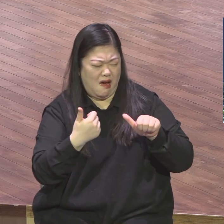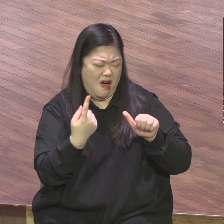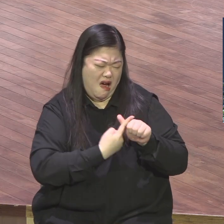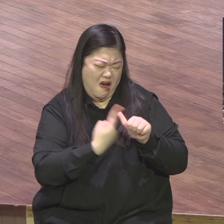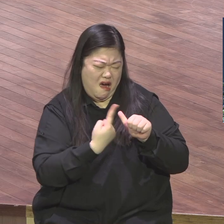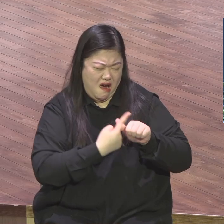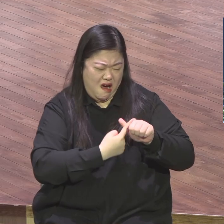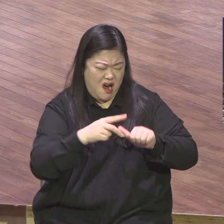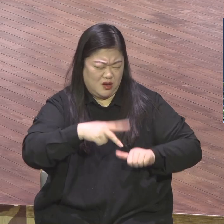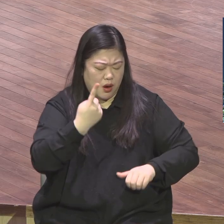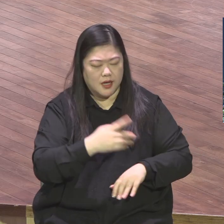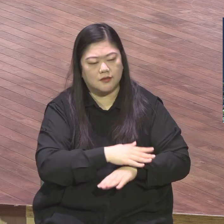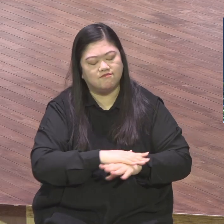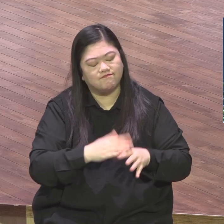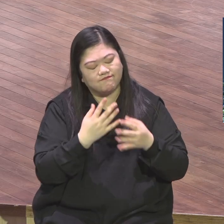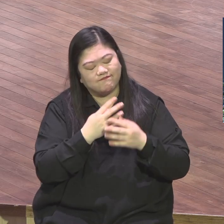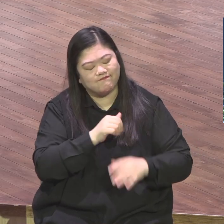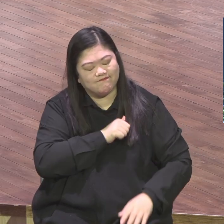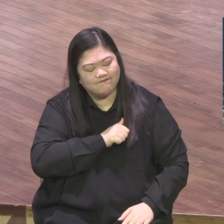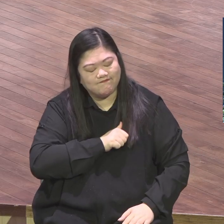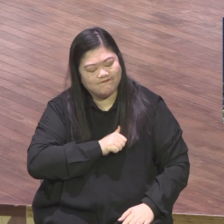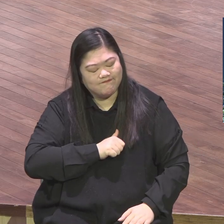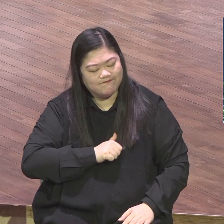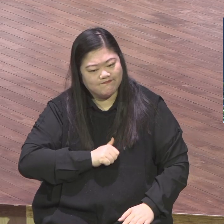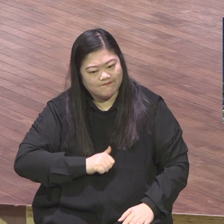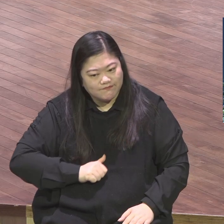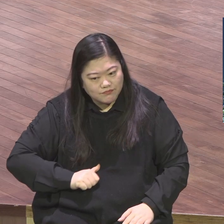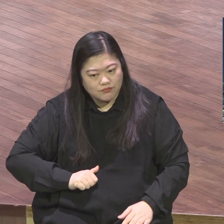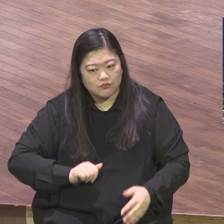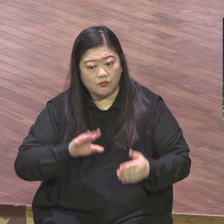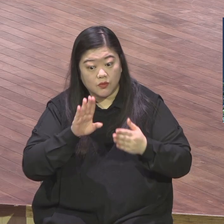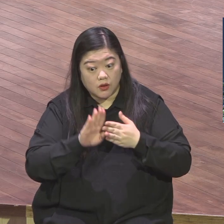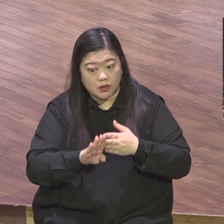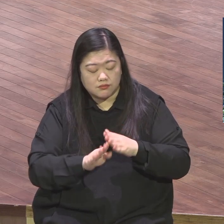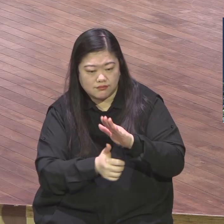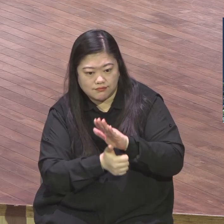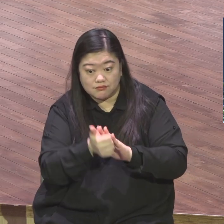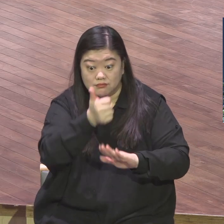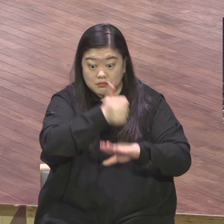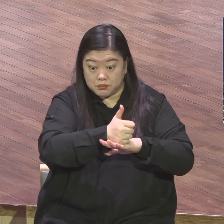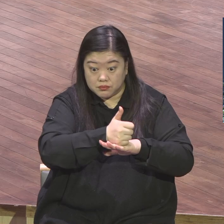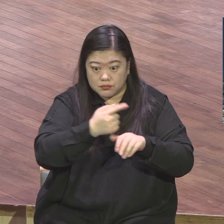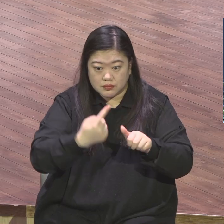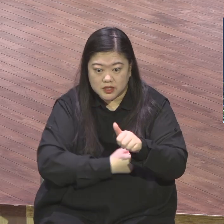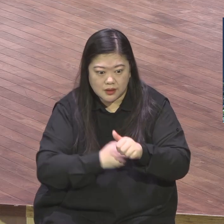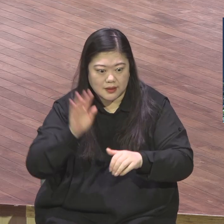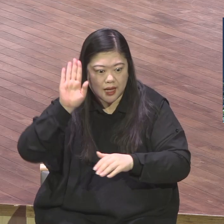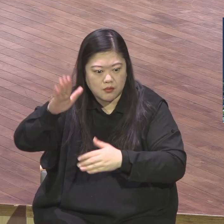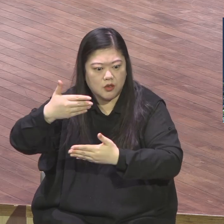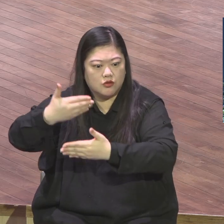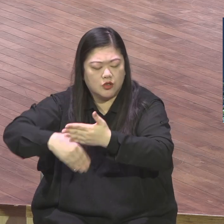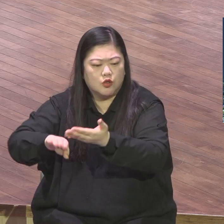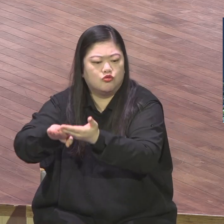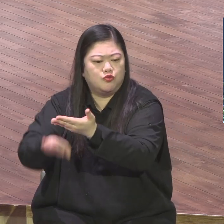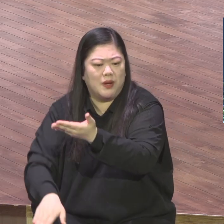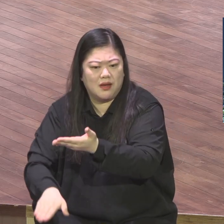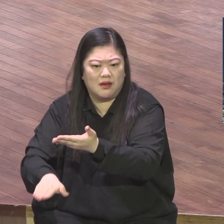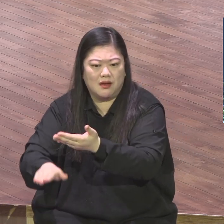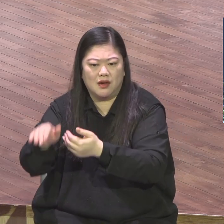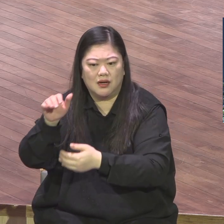많이 너를 따라올 것이다 그래서 이 제키 로빈스는요 시합 때마다 그 많은 야유와